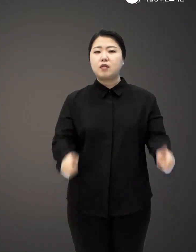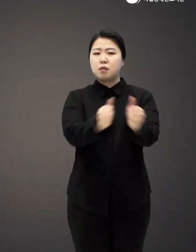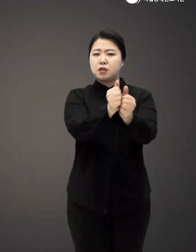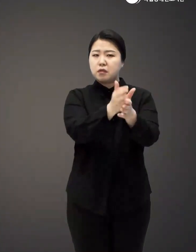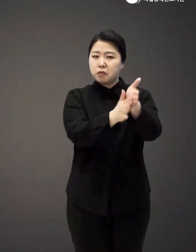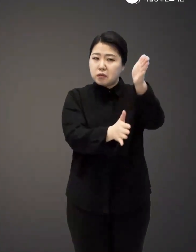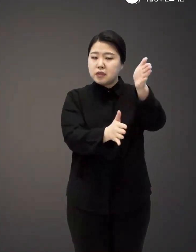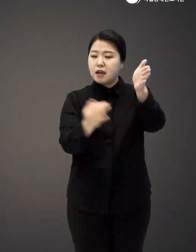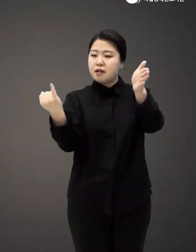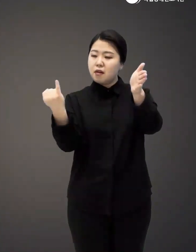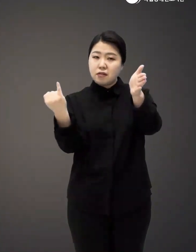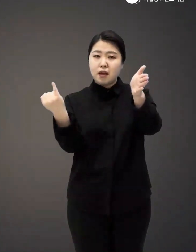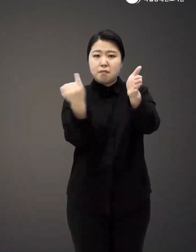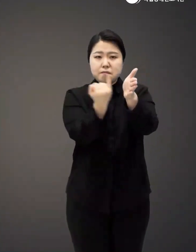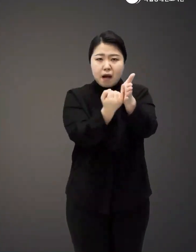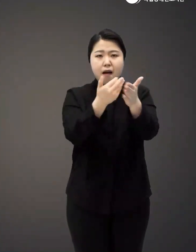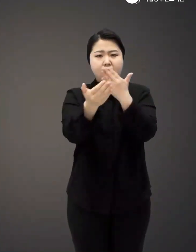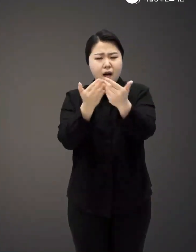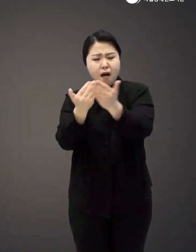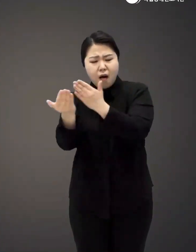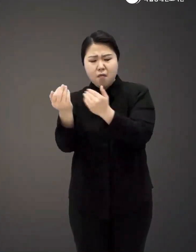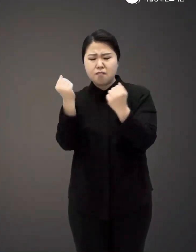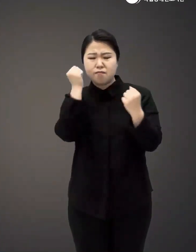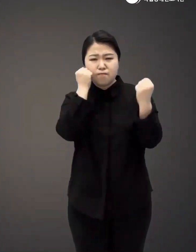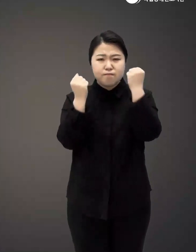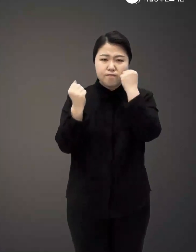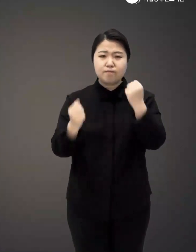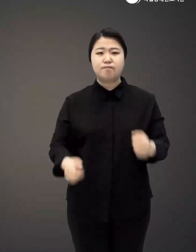남자들의 도시에 사는 여자들의 도시 경험